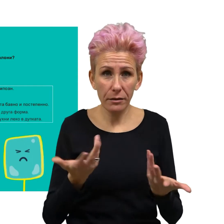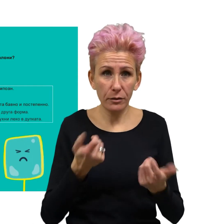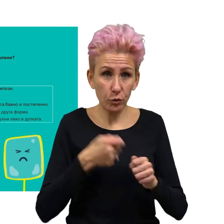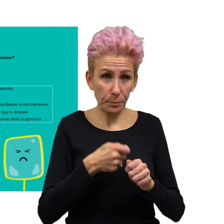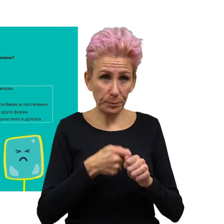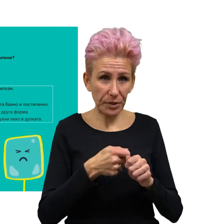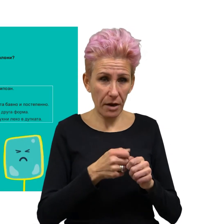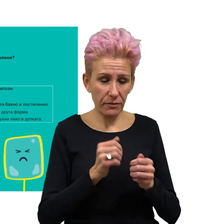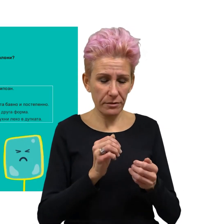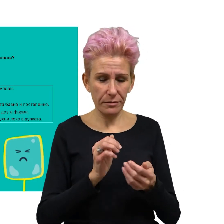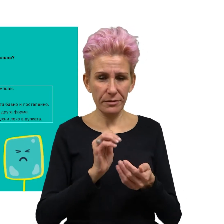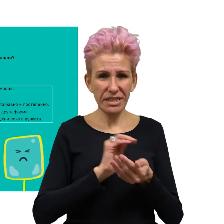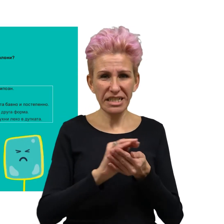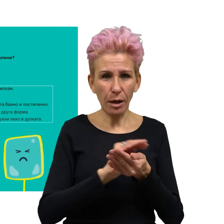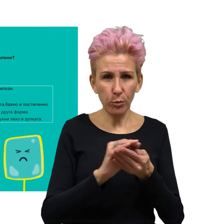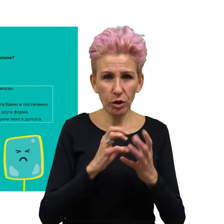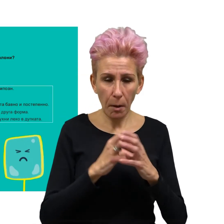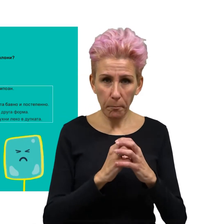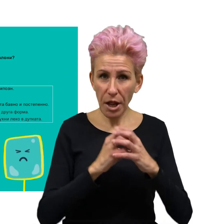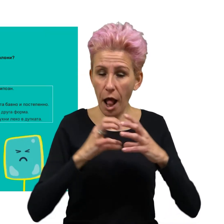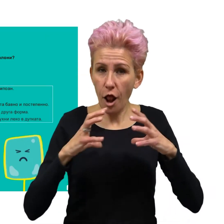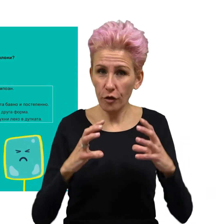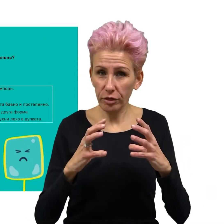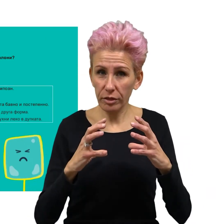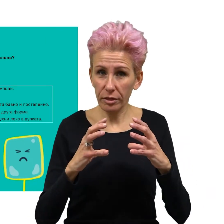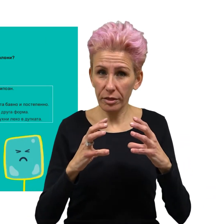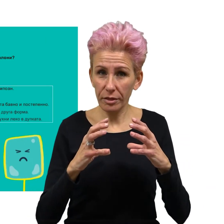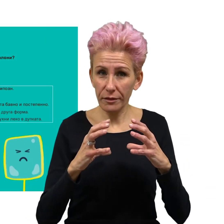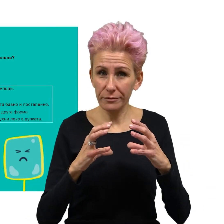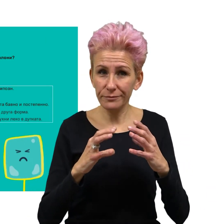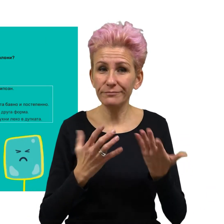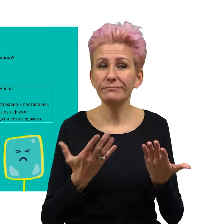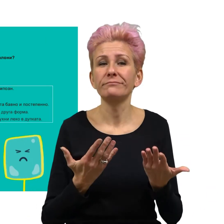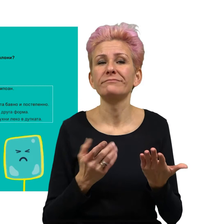Как да си направим съпълнени балони? Инструкции